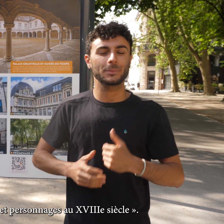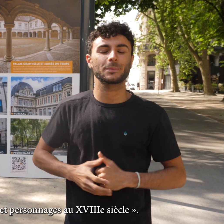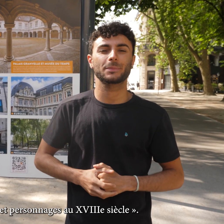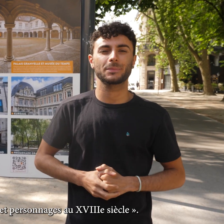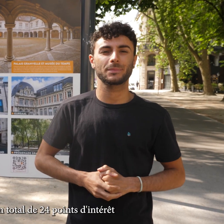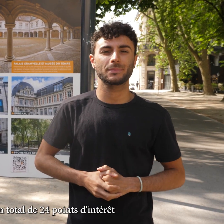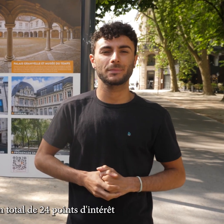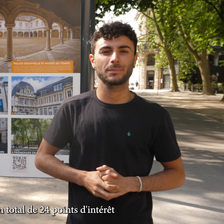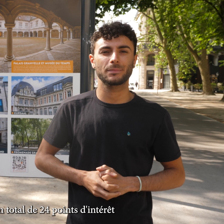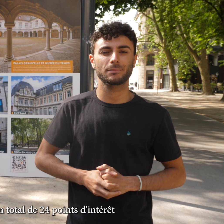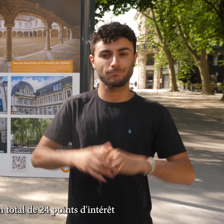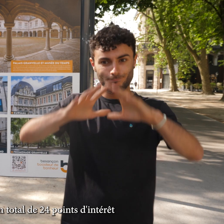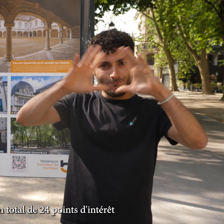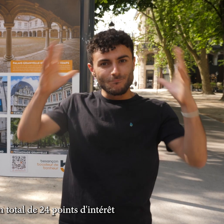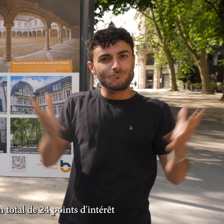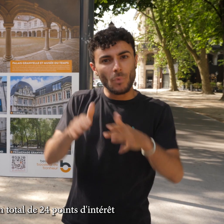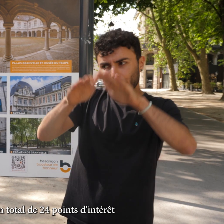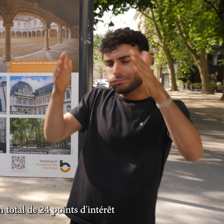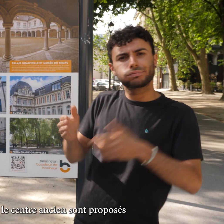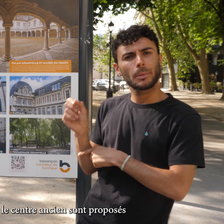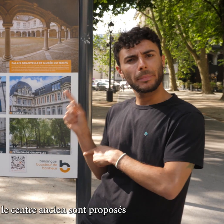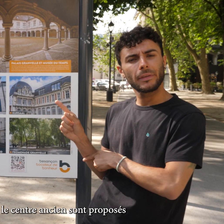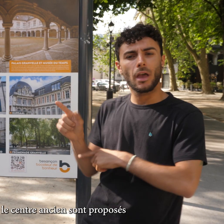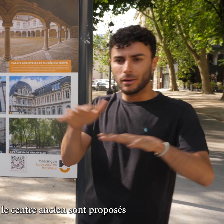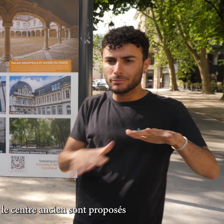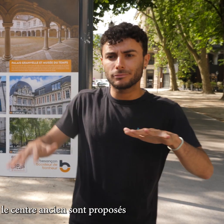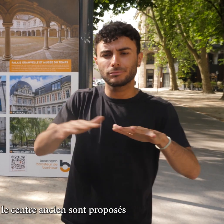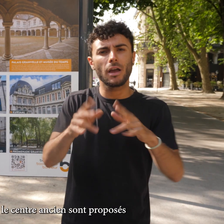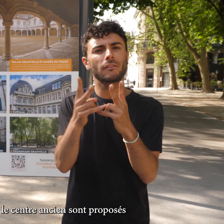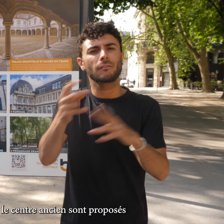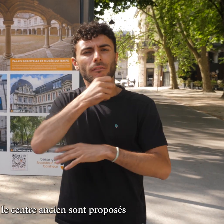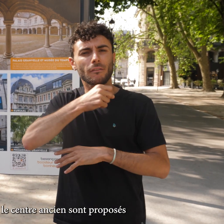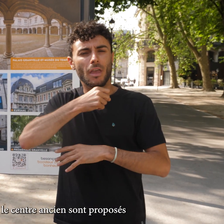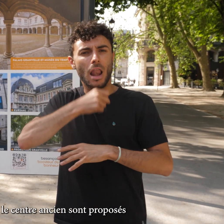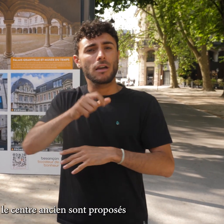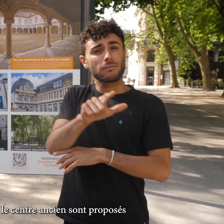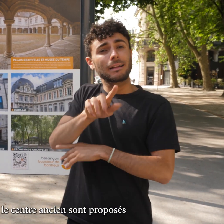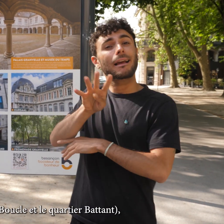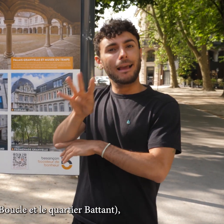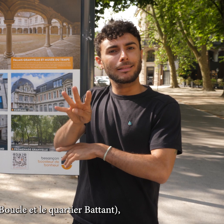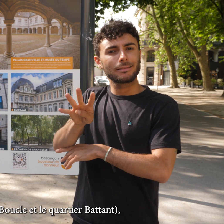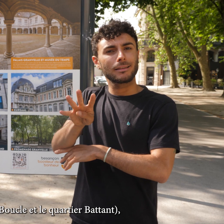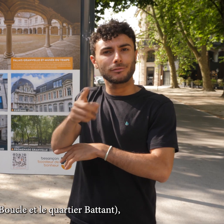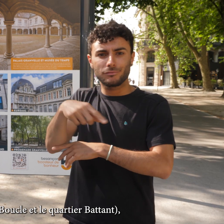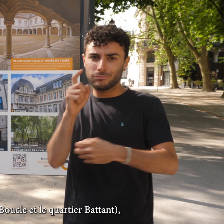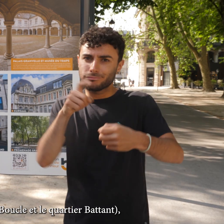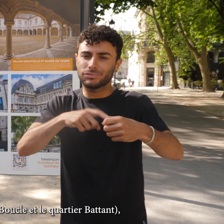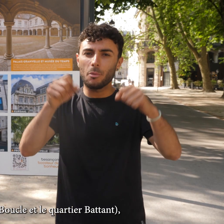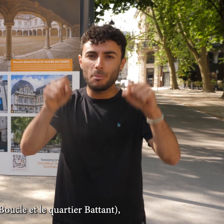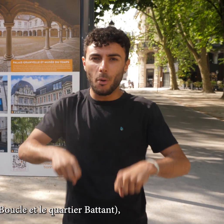Un total de 24 points d'intérêt dans le centre ancien sont proposés, la boucle et le quartier battant,